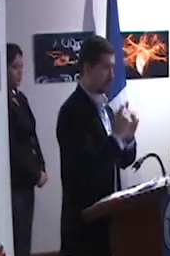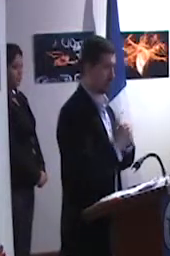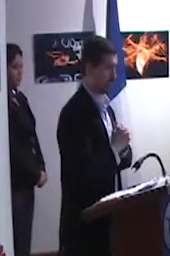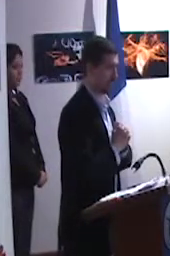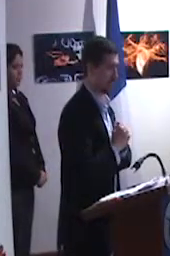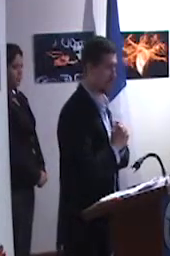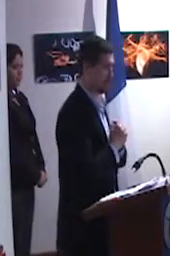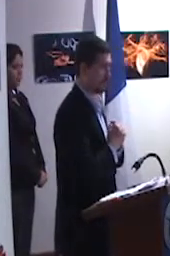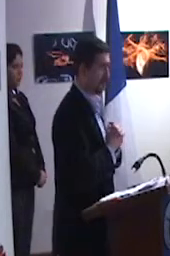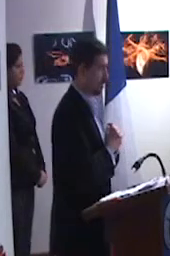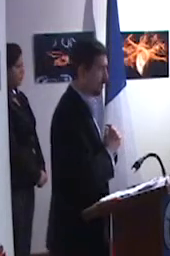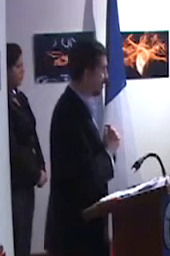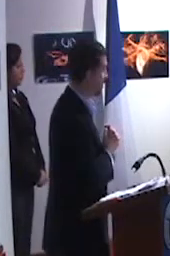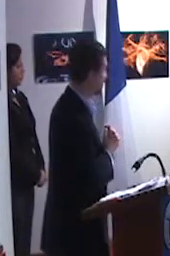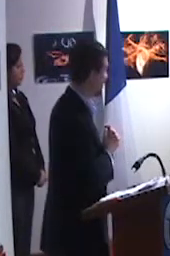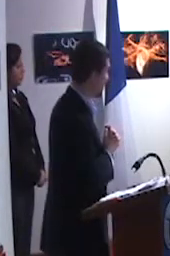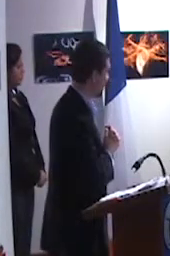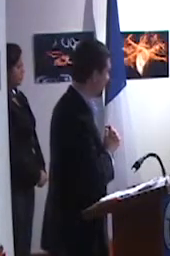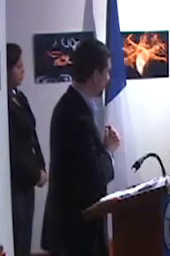Universidad de los Libertadores.